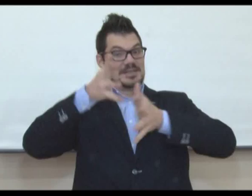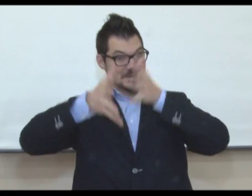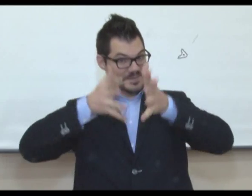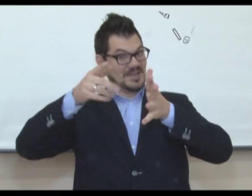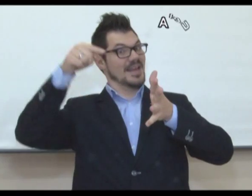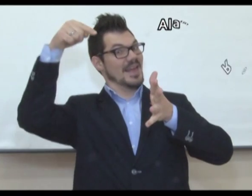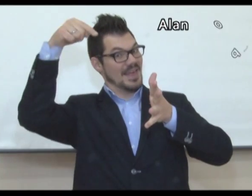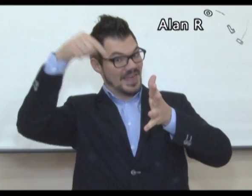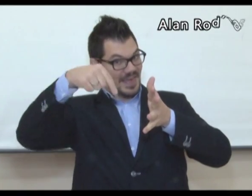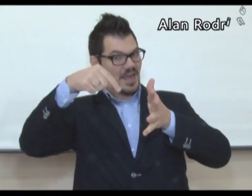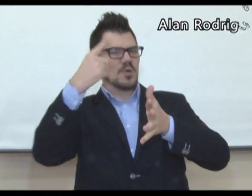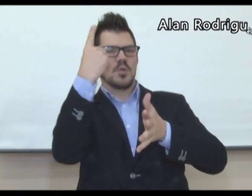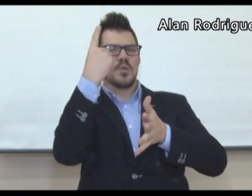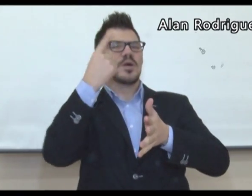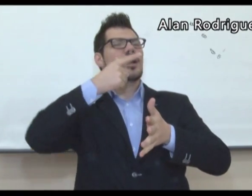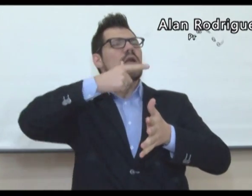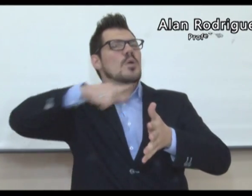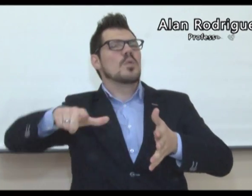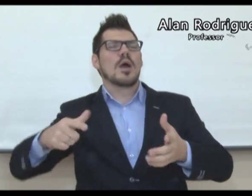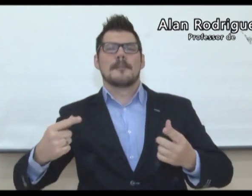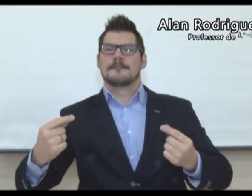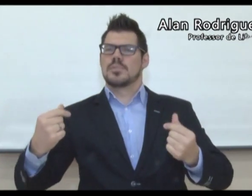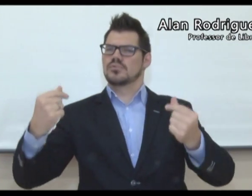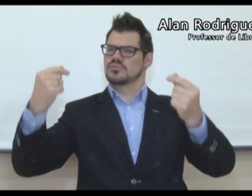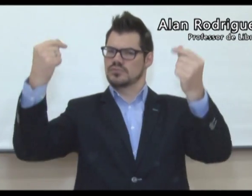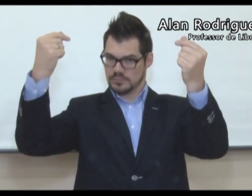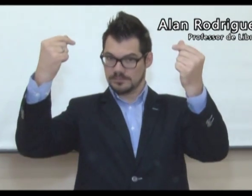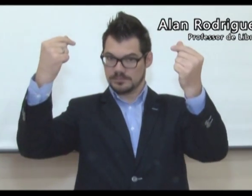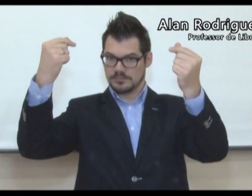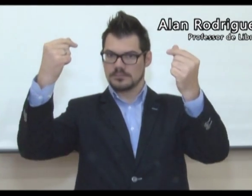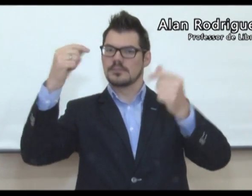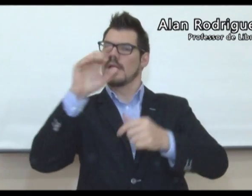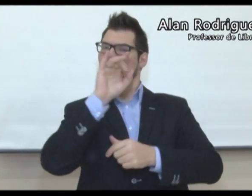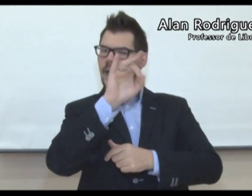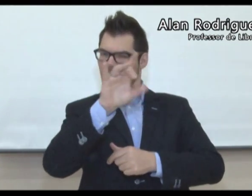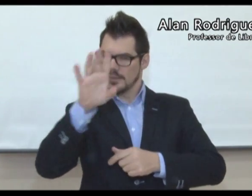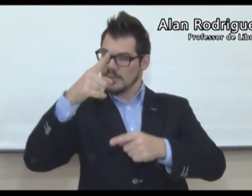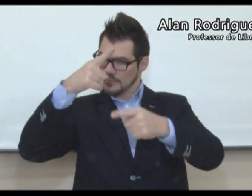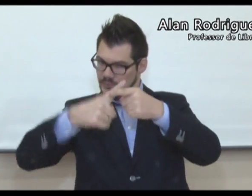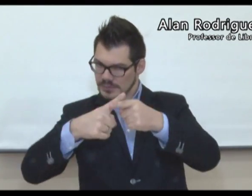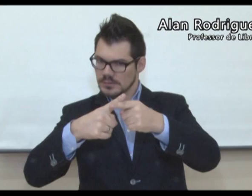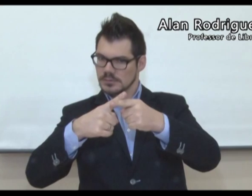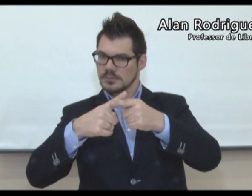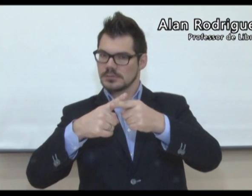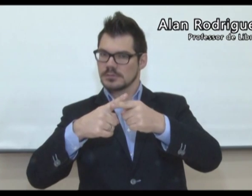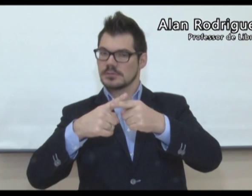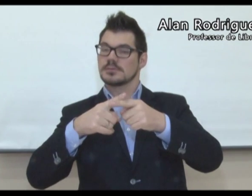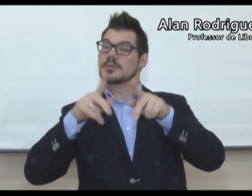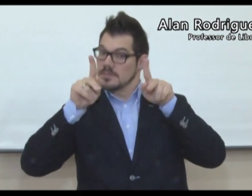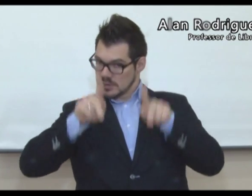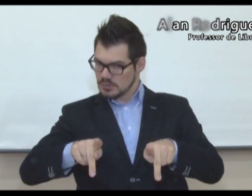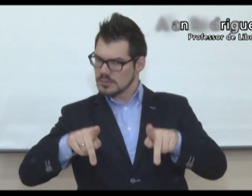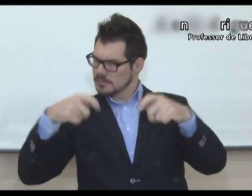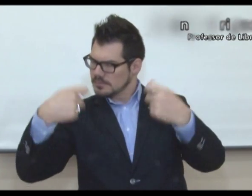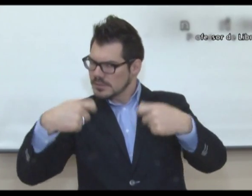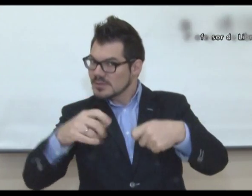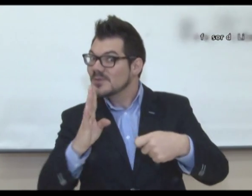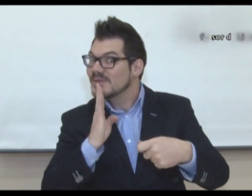Libras é uma língua rica de sinais. Cada vez mais as pessoas precisam